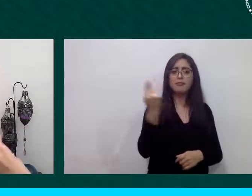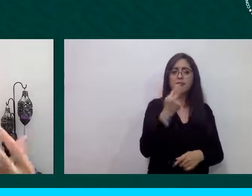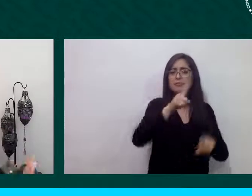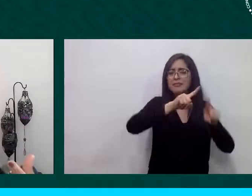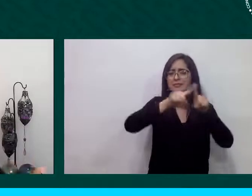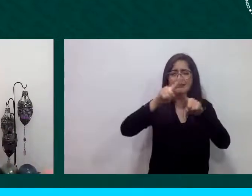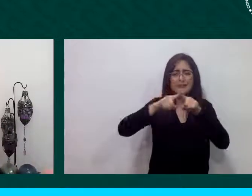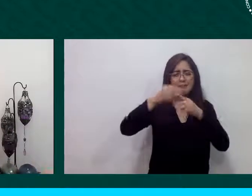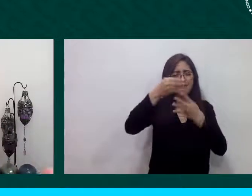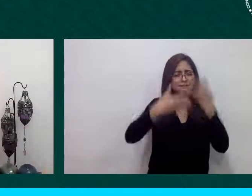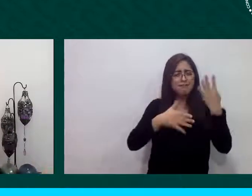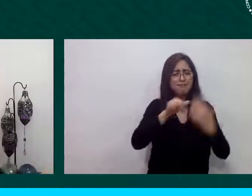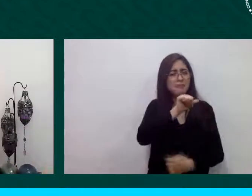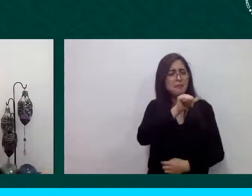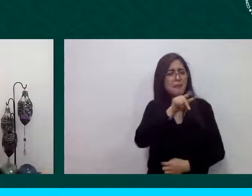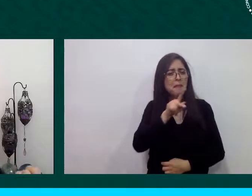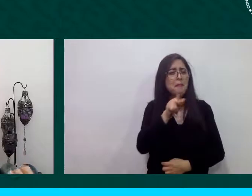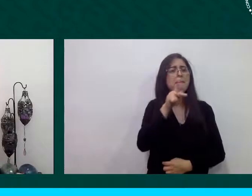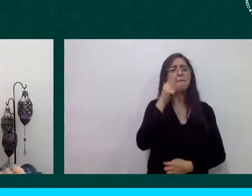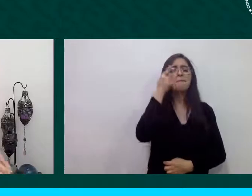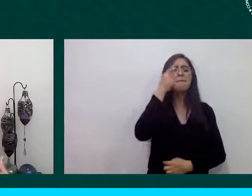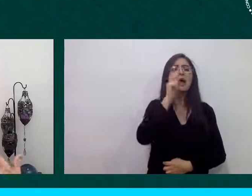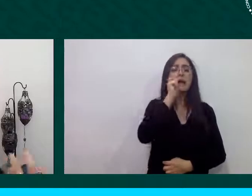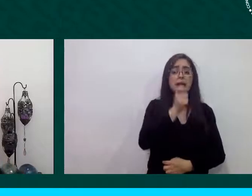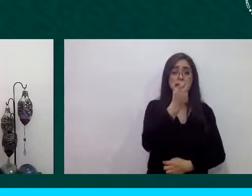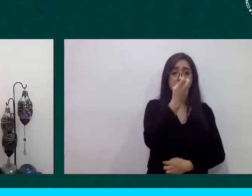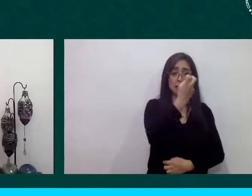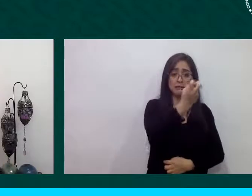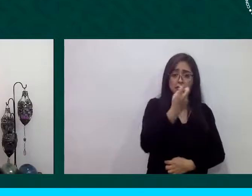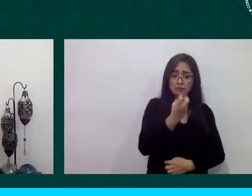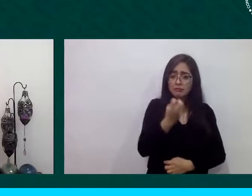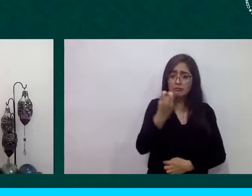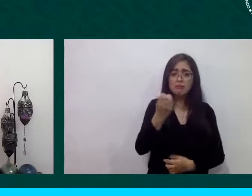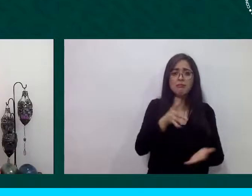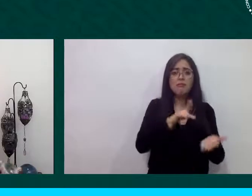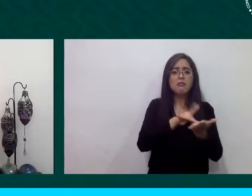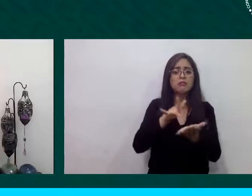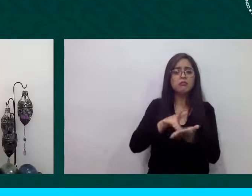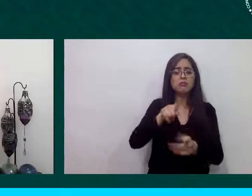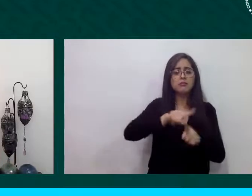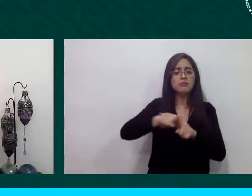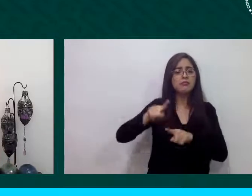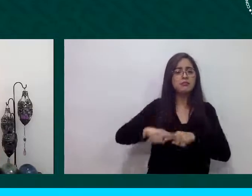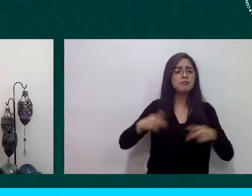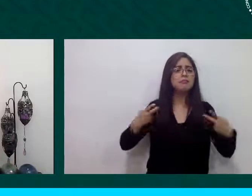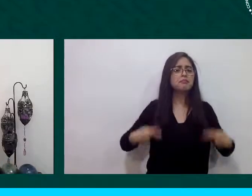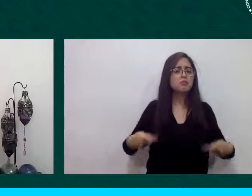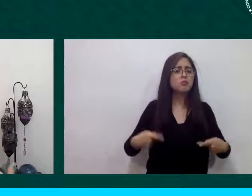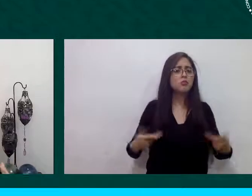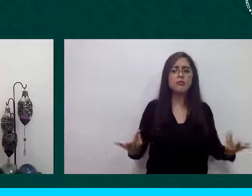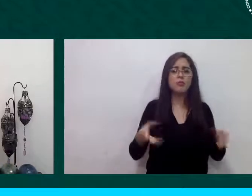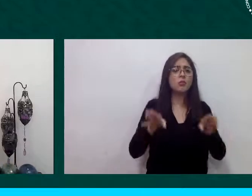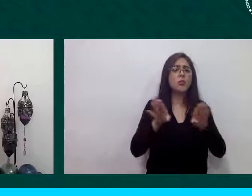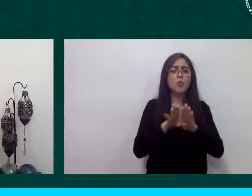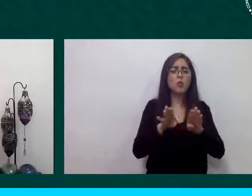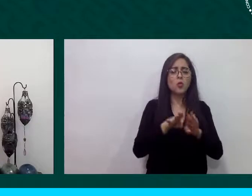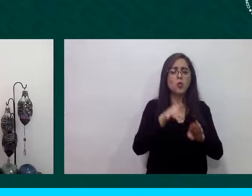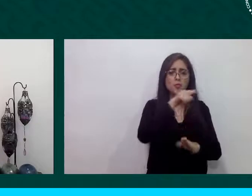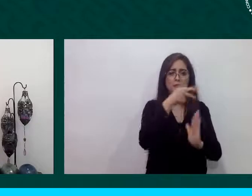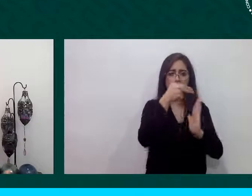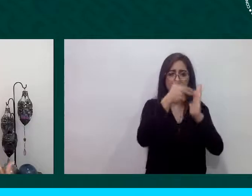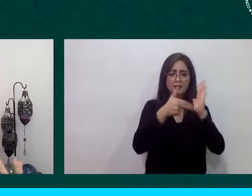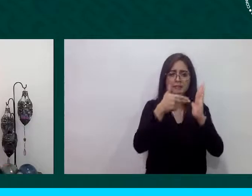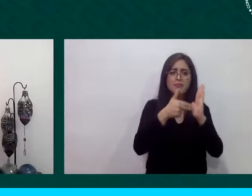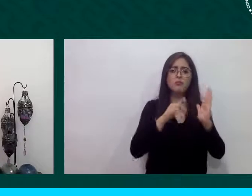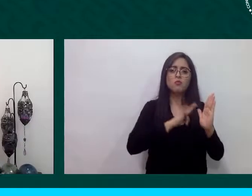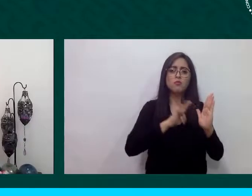que pudiera ser en su beneficio a través de justo estos talleres de búsqueda de empleo de elaboración de planes de